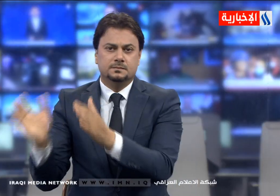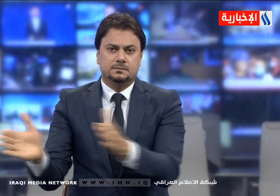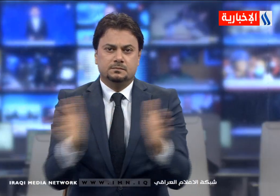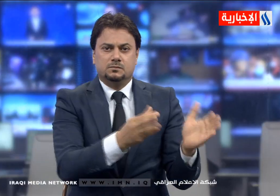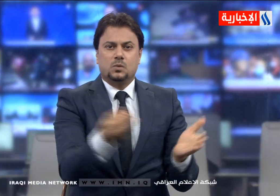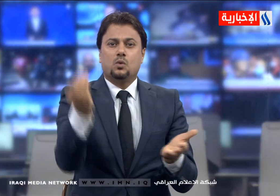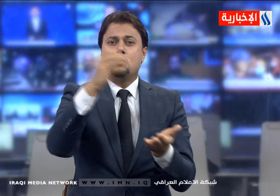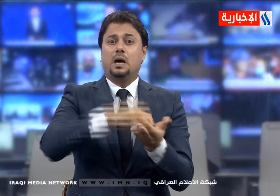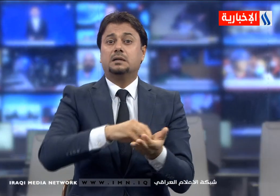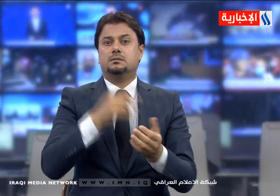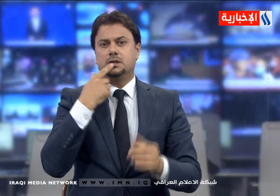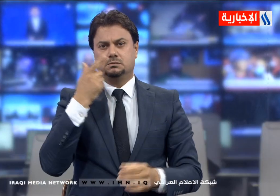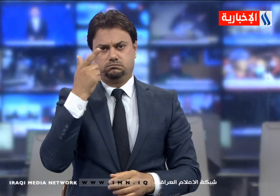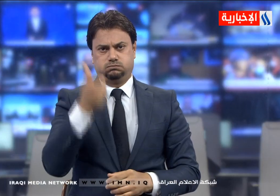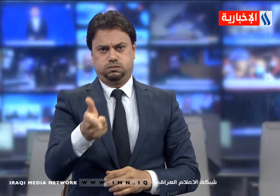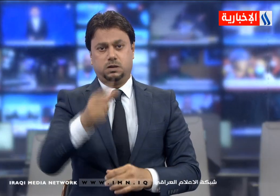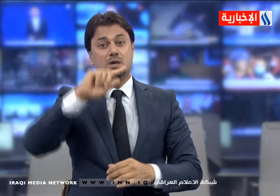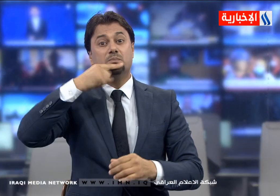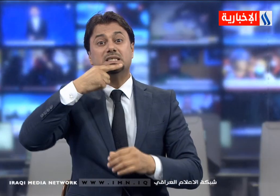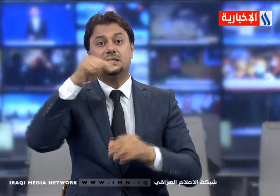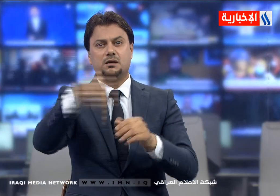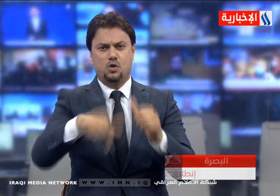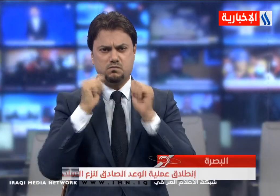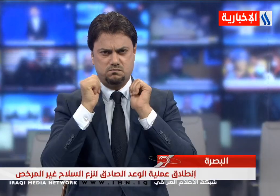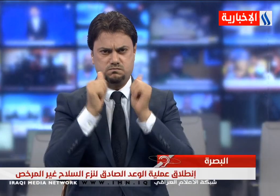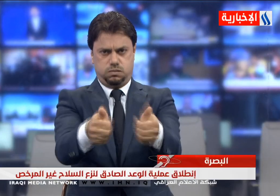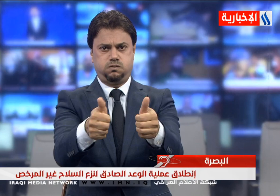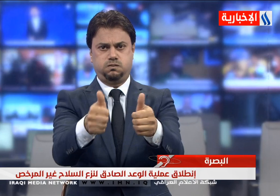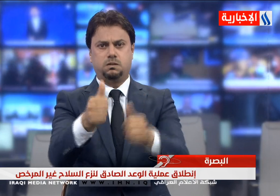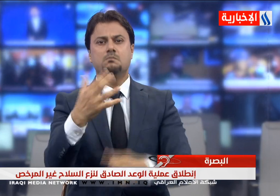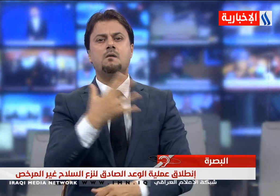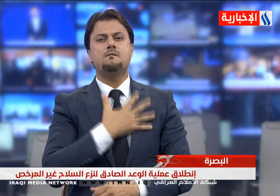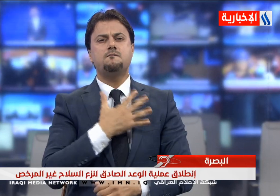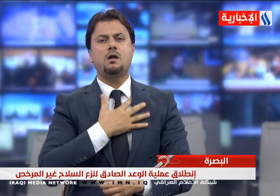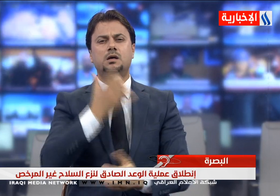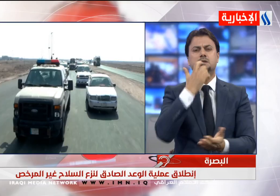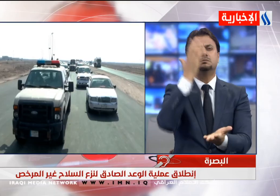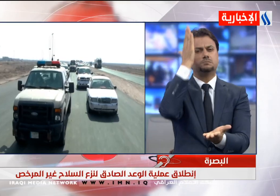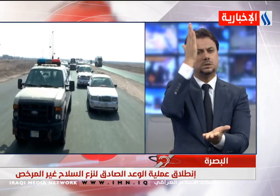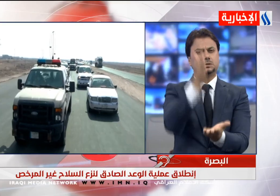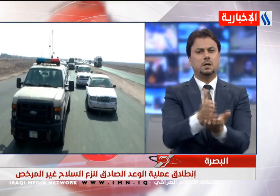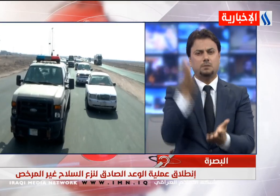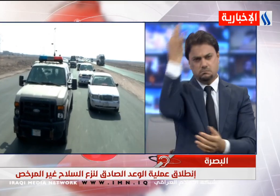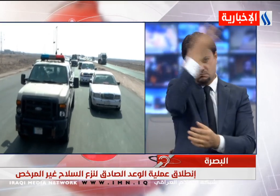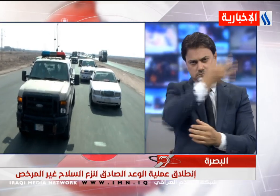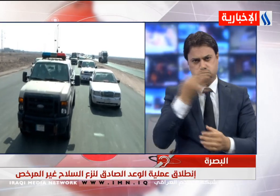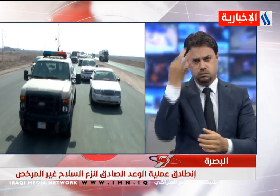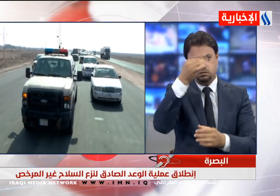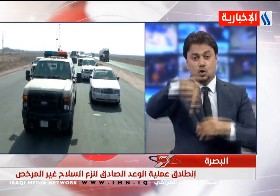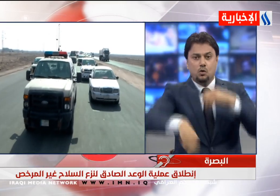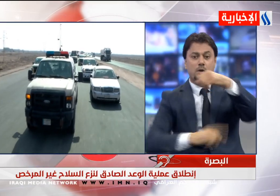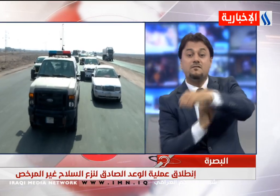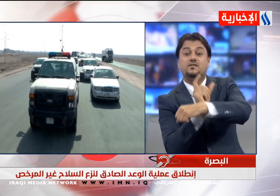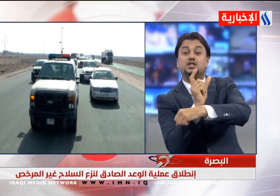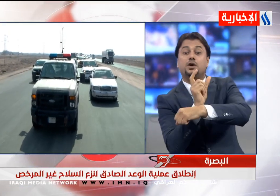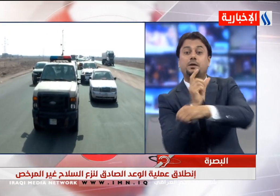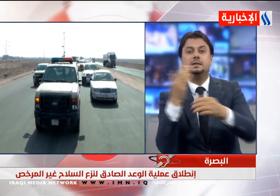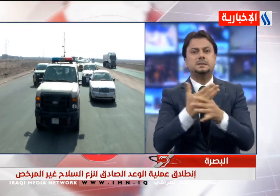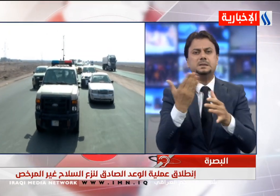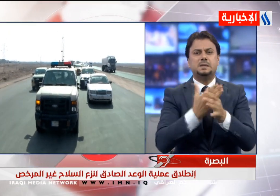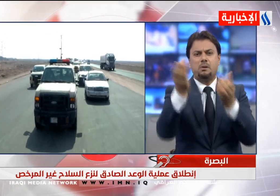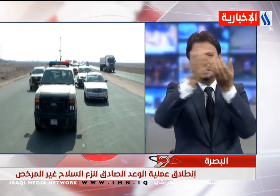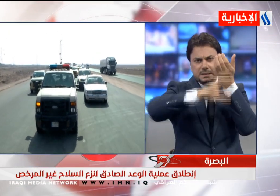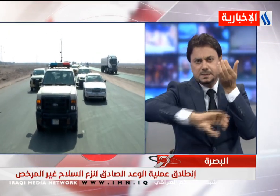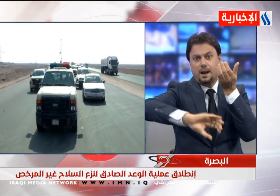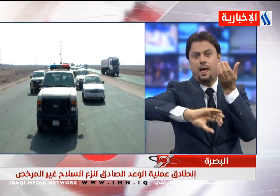شهدت البصرة انطلاق عملية الوعاد الصادق في قضاء أبي الخصي فجر اليوم لسحب السلاح